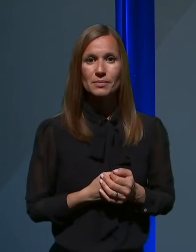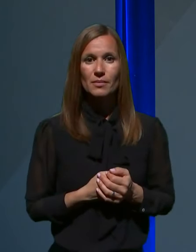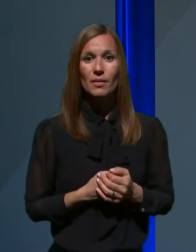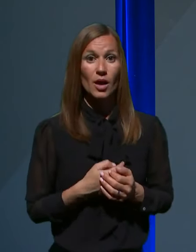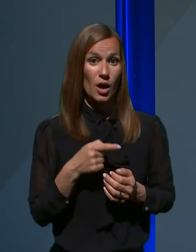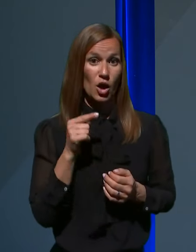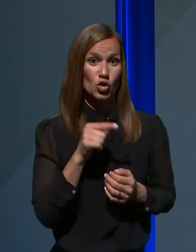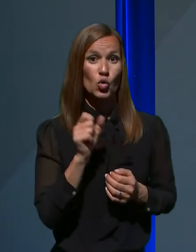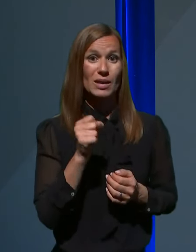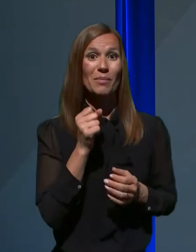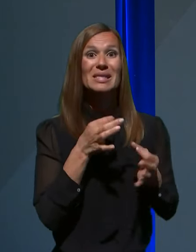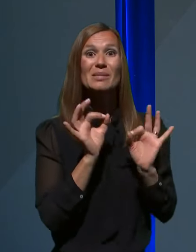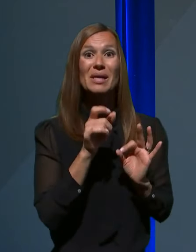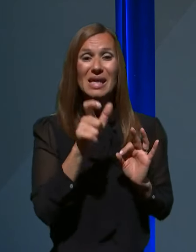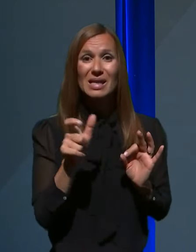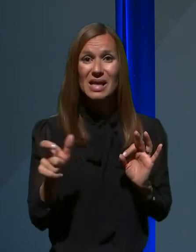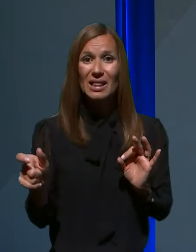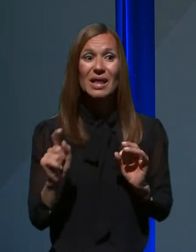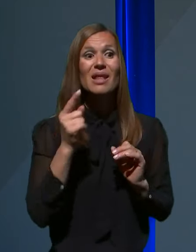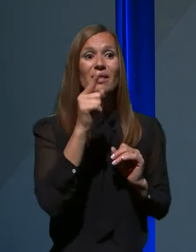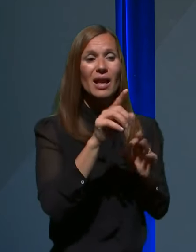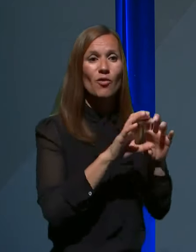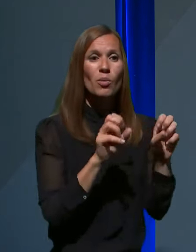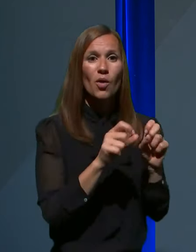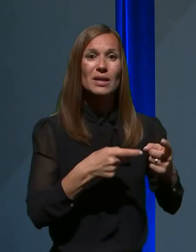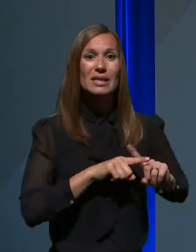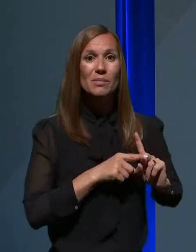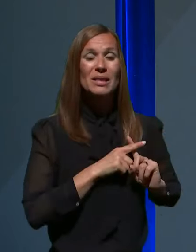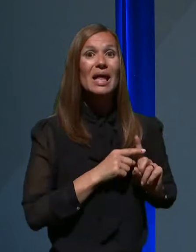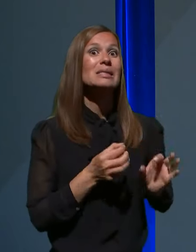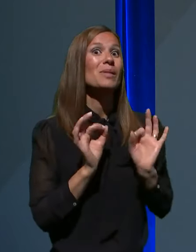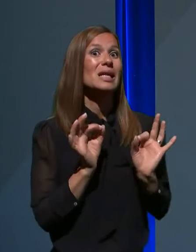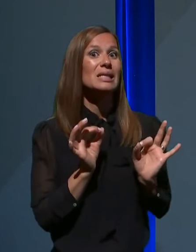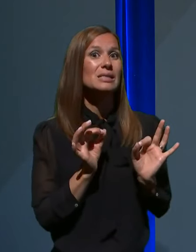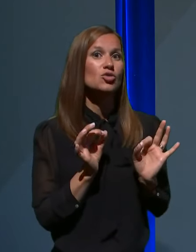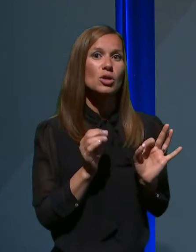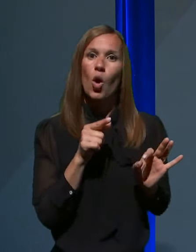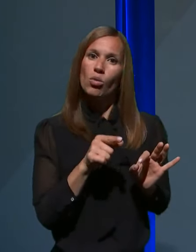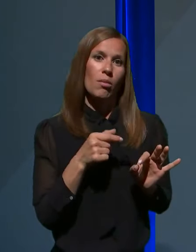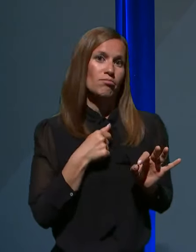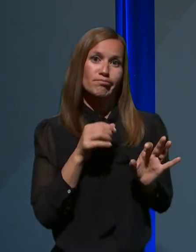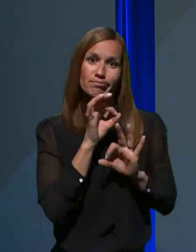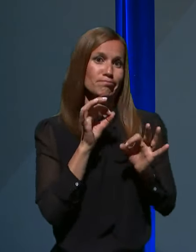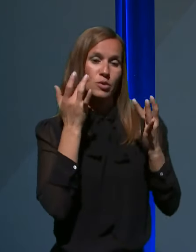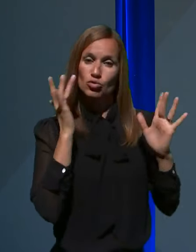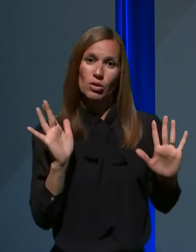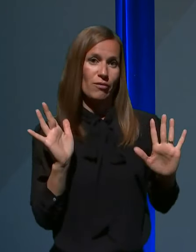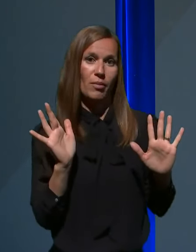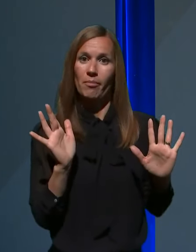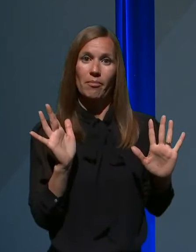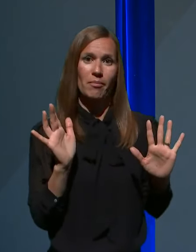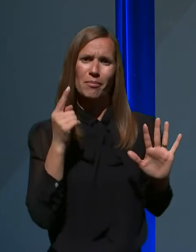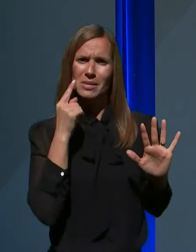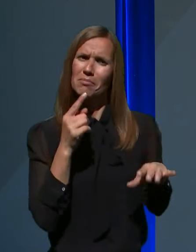bi specializanti nadaljavo upravljali izpite specialistične, to v tem ne vem ničesar, pa tudi mislim, da